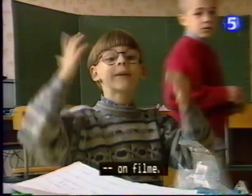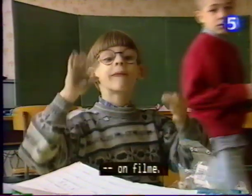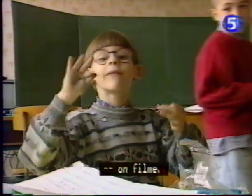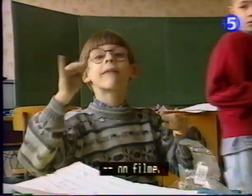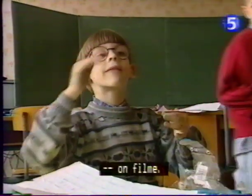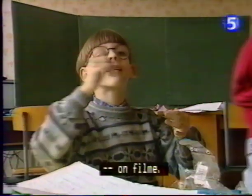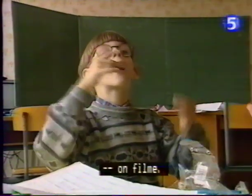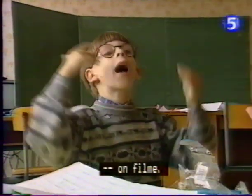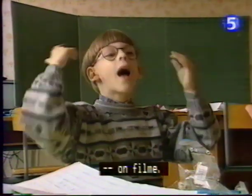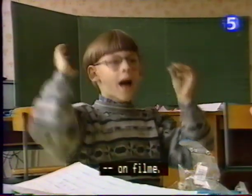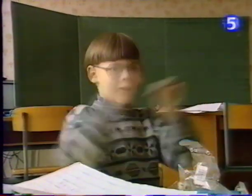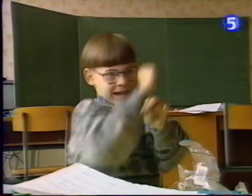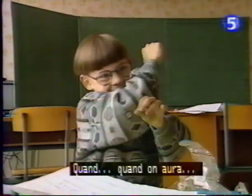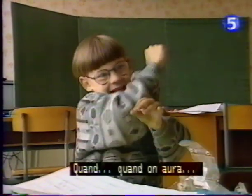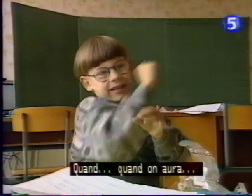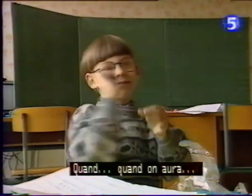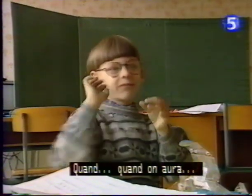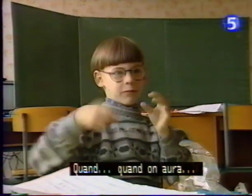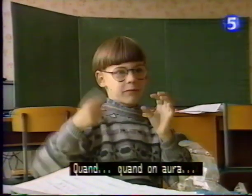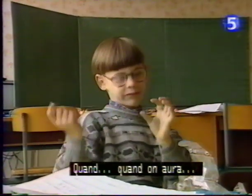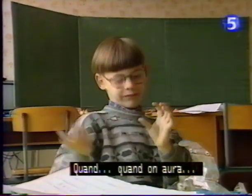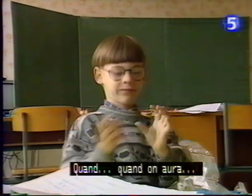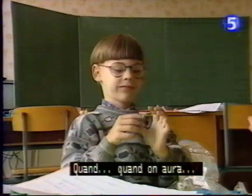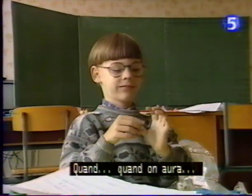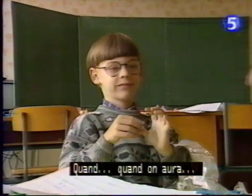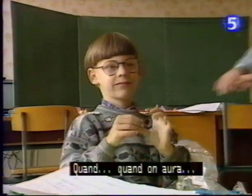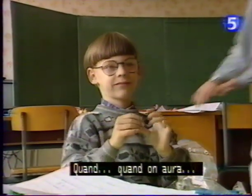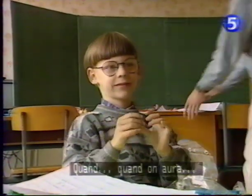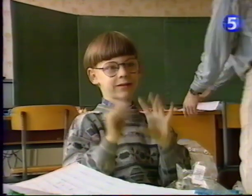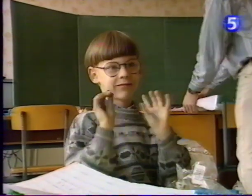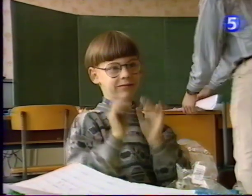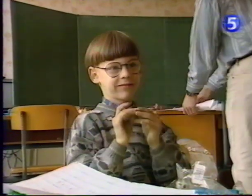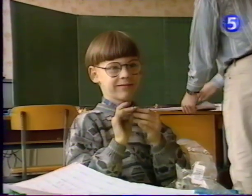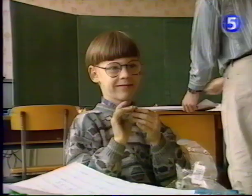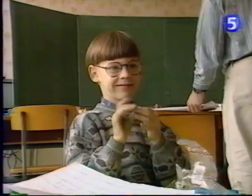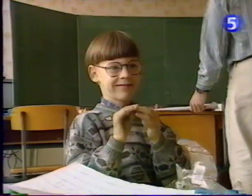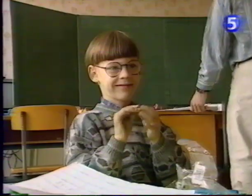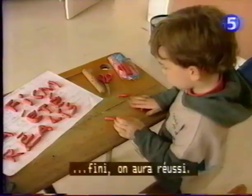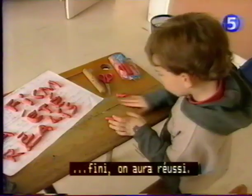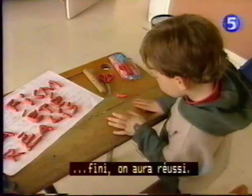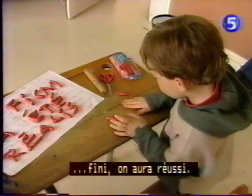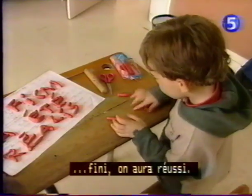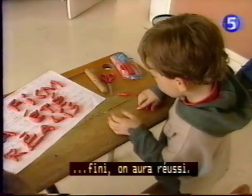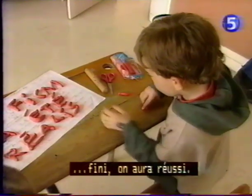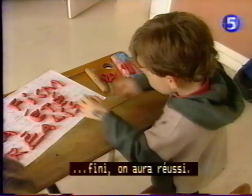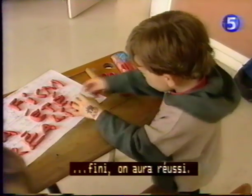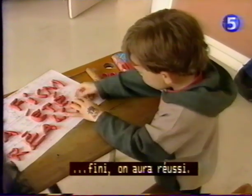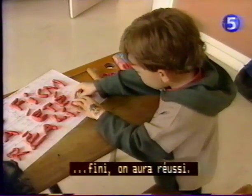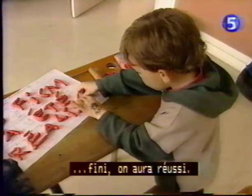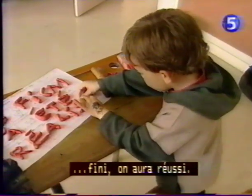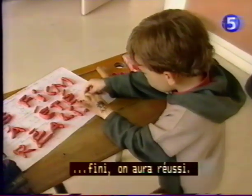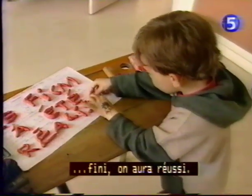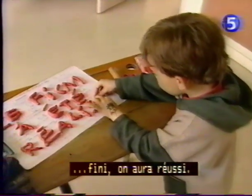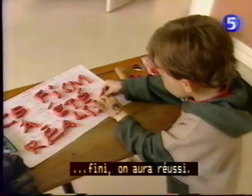filme. Quand on aura fini, on aura réussi,